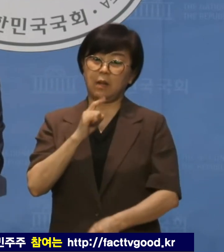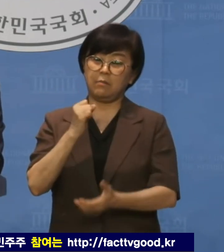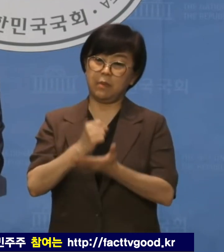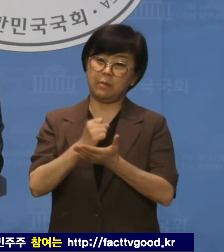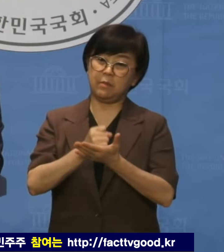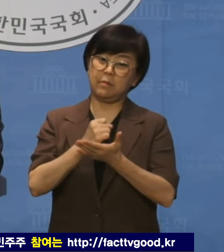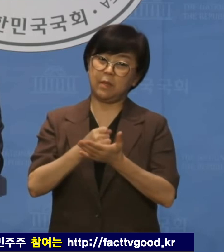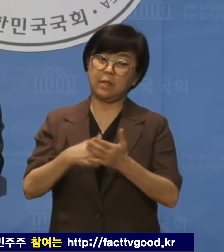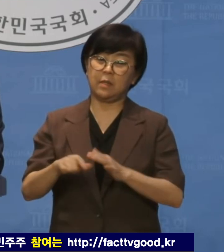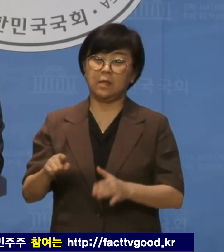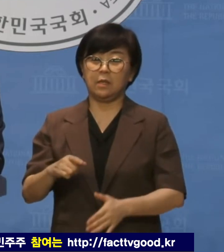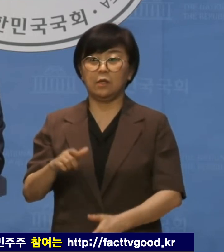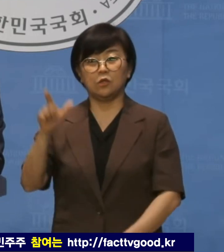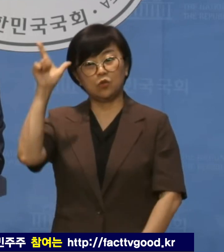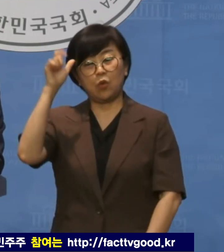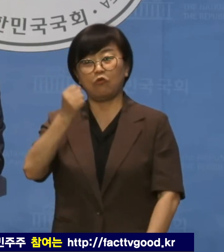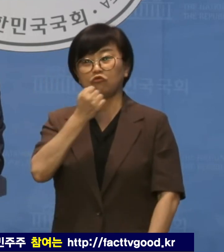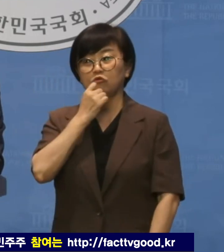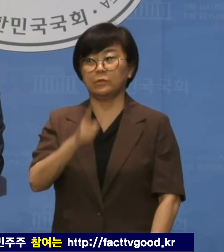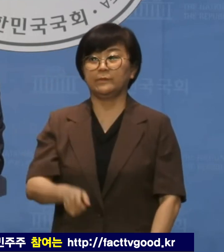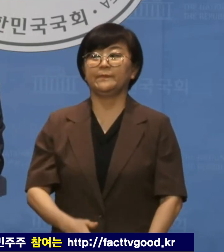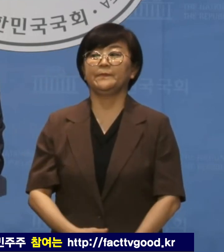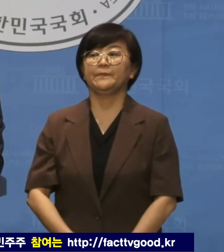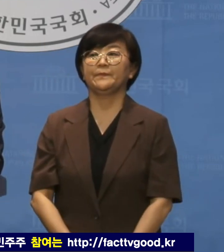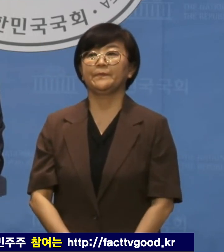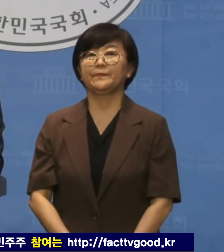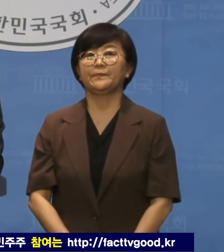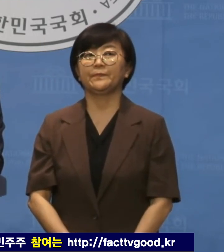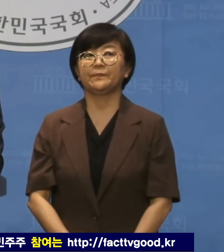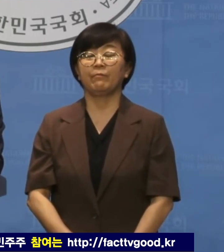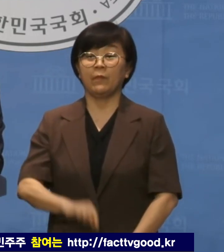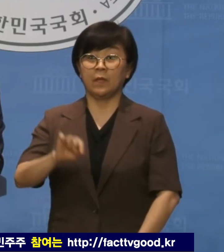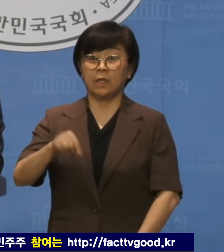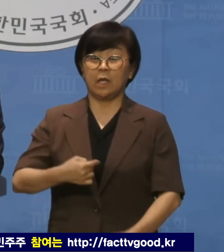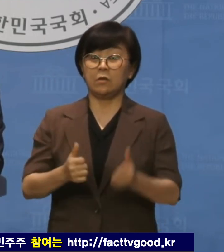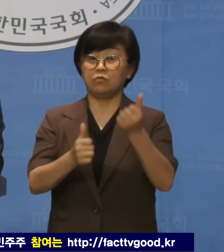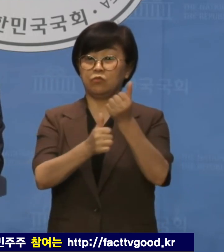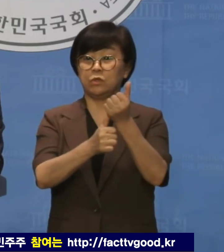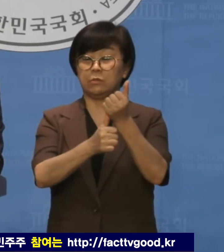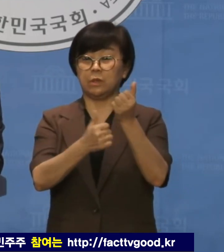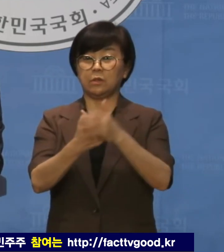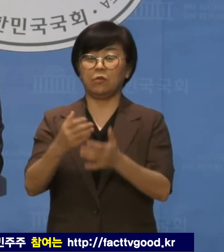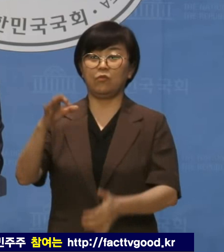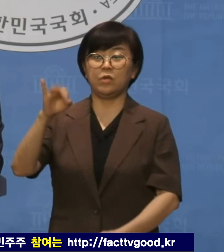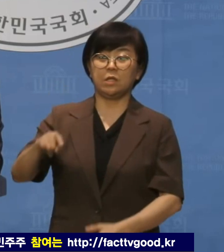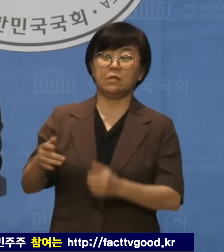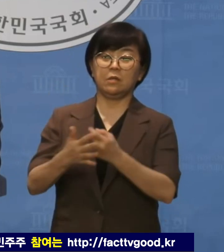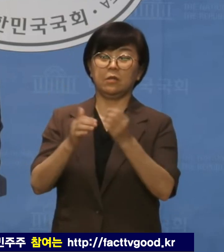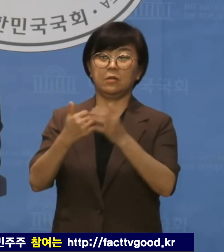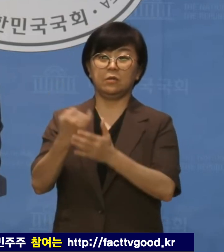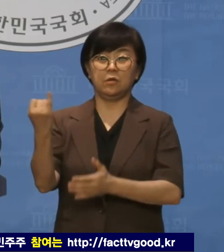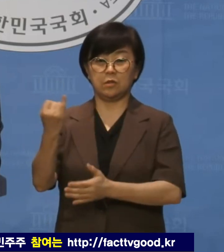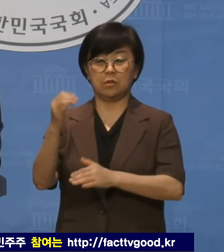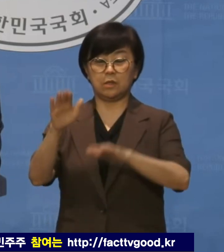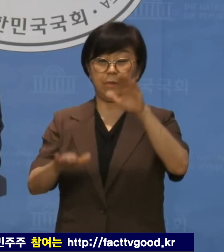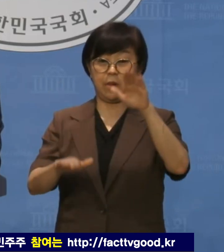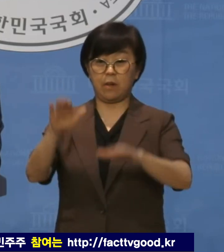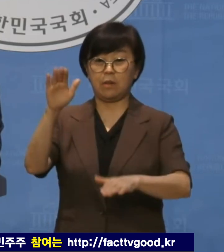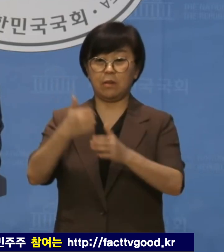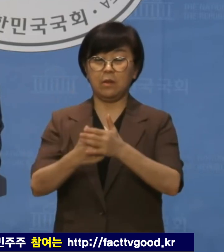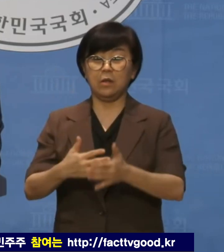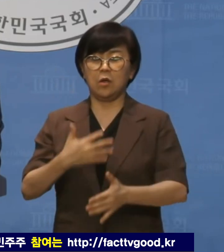모습은 속아웃을 일입니다. 또 자신이 부회장을 맡은 위키트리의 여성차별과